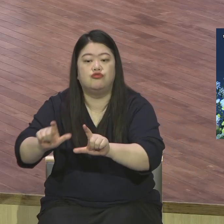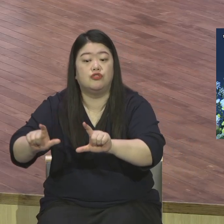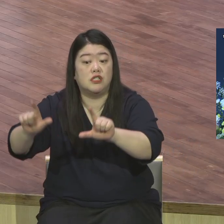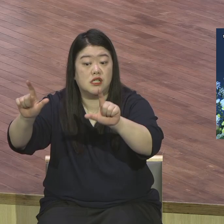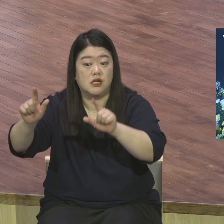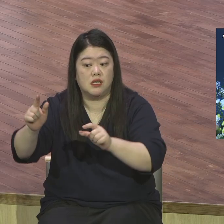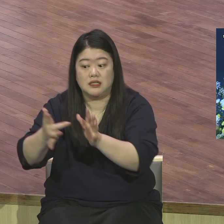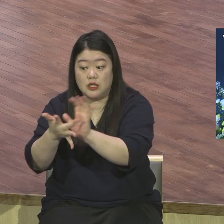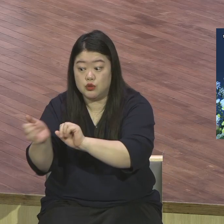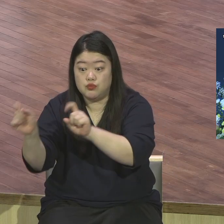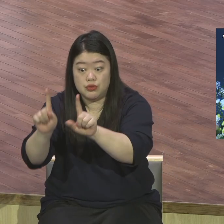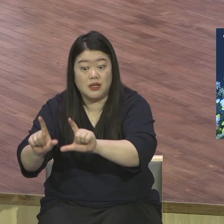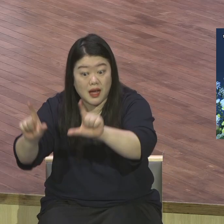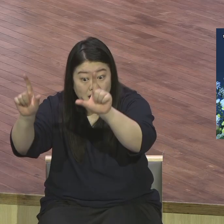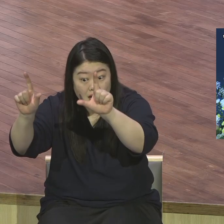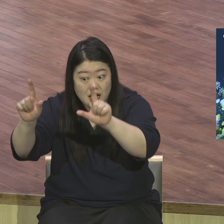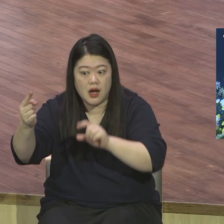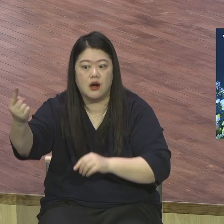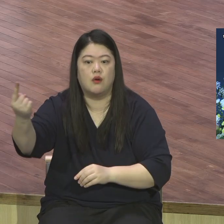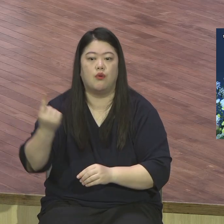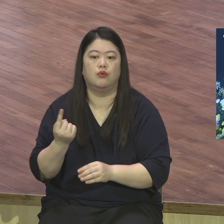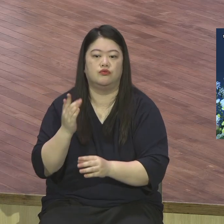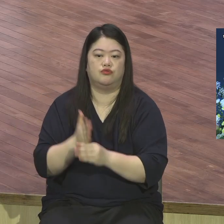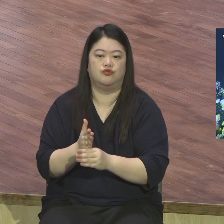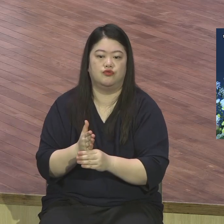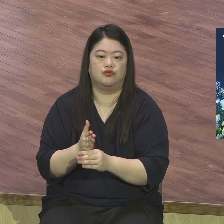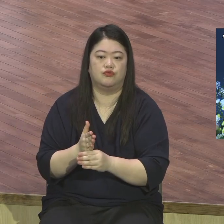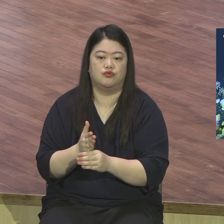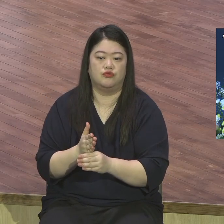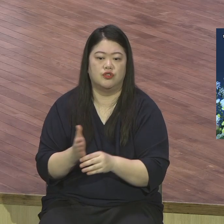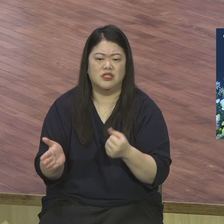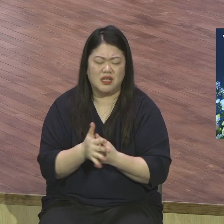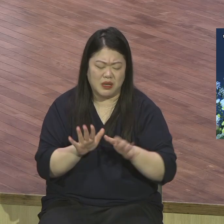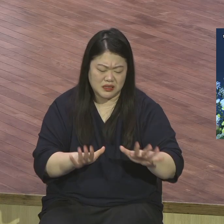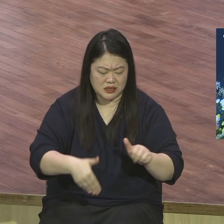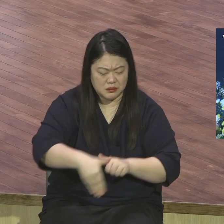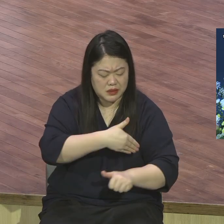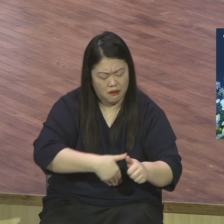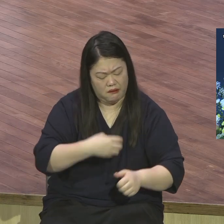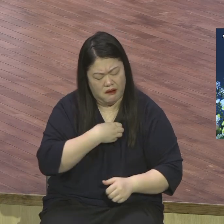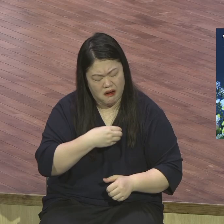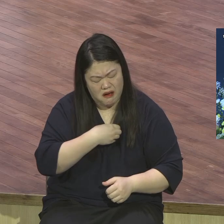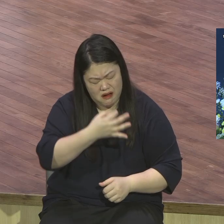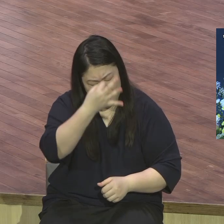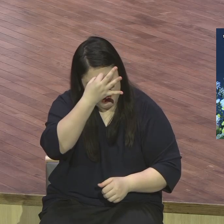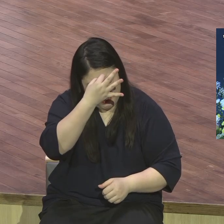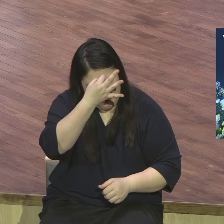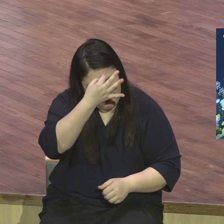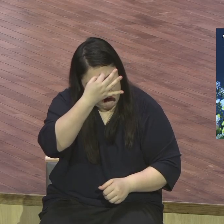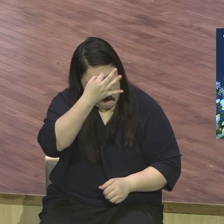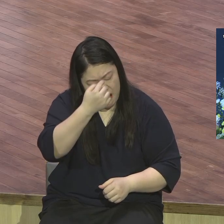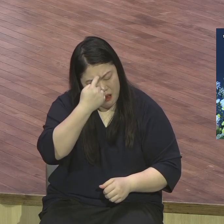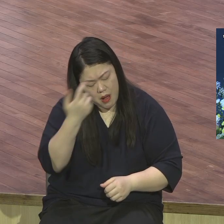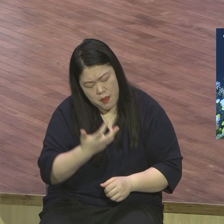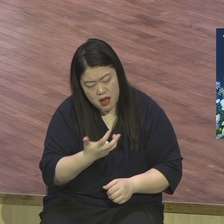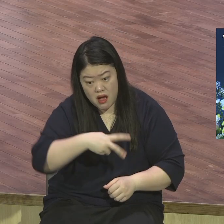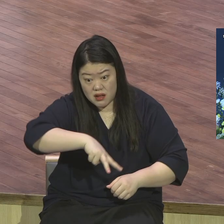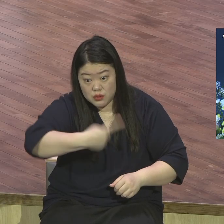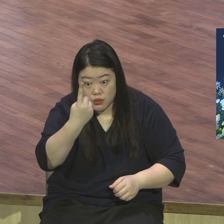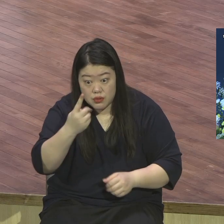오고 있다 여러분의 어려움을 닥칠 때 감당 못하기 힘든 일이 생길 때 여러분 고백하십시오 주일은 오고 있다